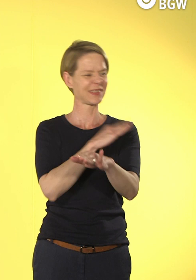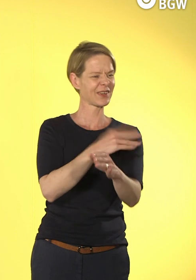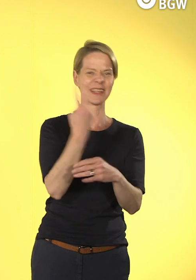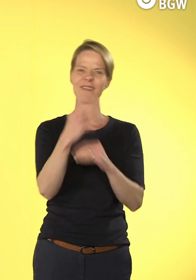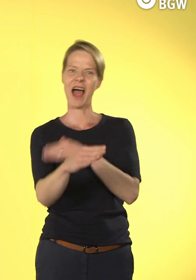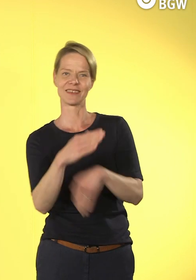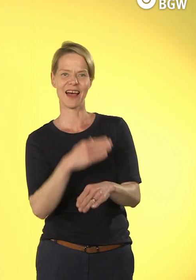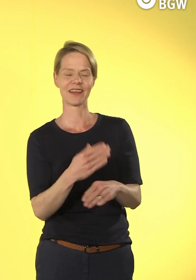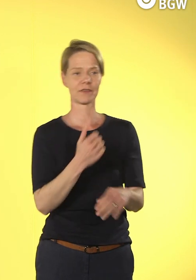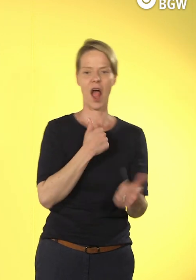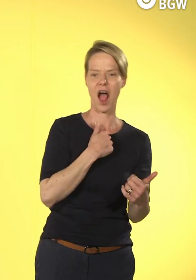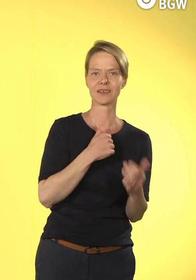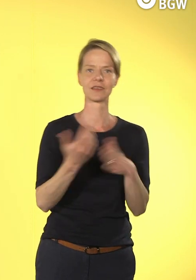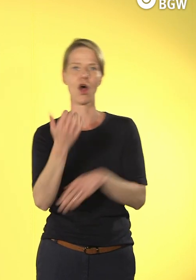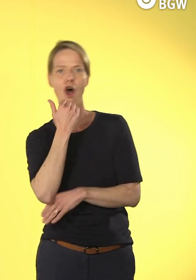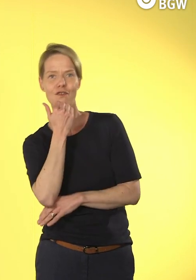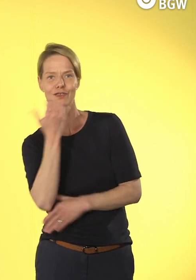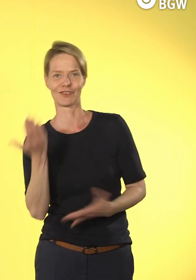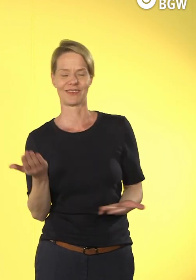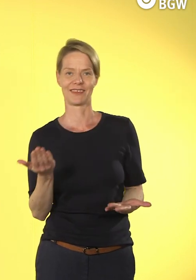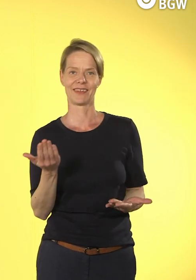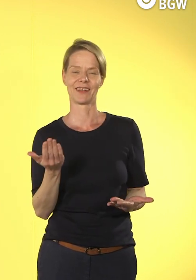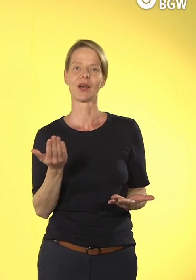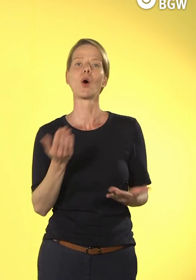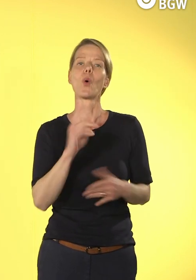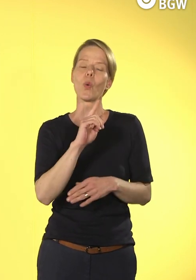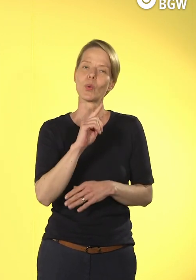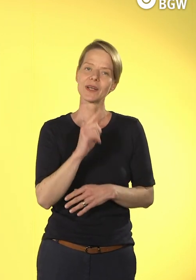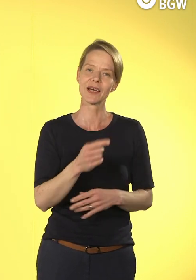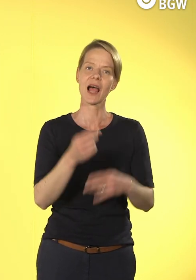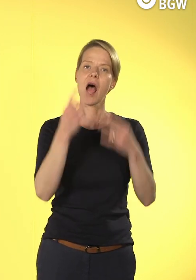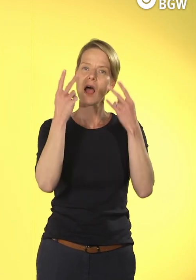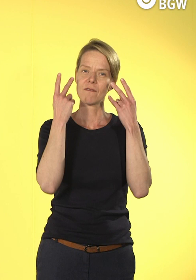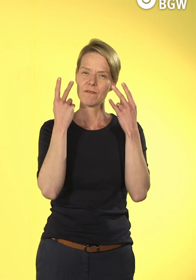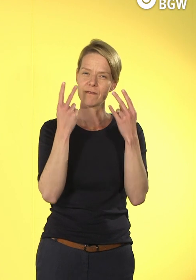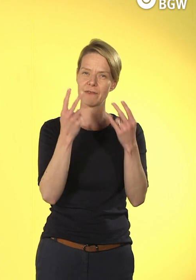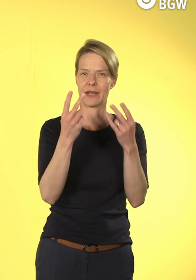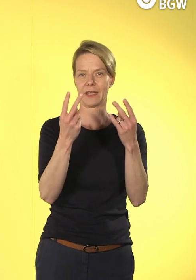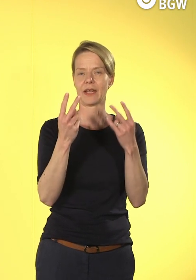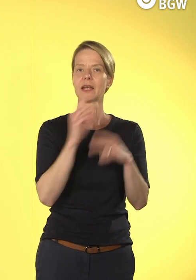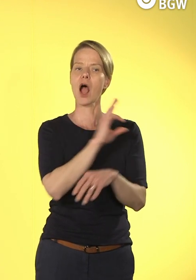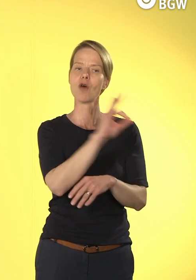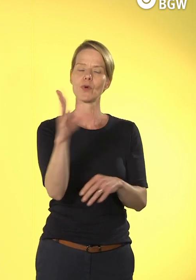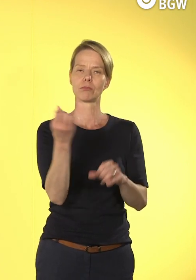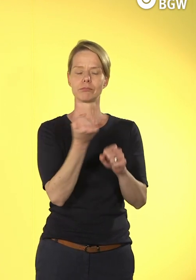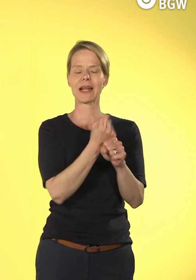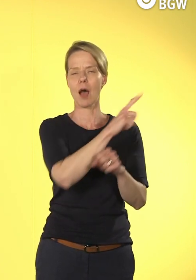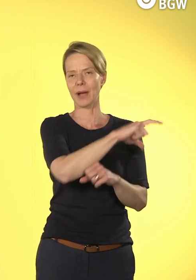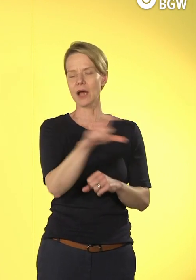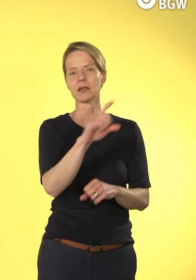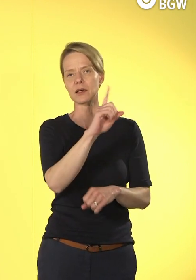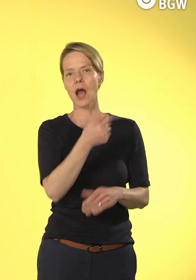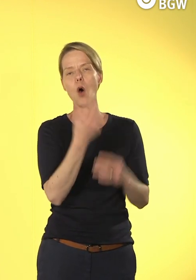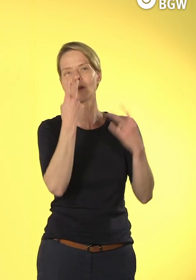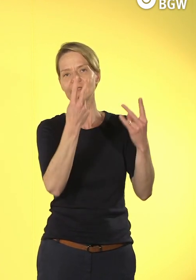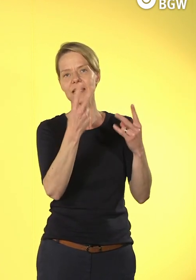Und sich das klar zu machen, dass natürlich auch eine Mitarbeitenden-Sicht bei einem Thema wie Digitalisierung eine Rolle spielt, ist, glaube ich, eine sehr wichtige Vorgehensweise. Da kann man